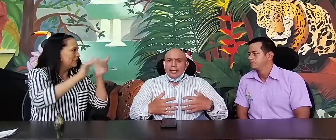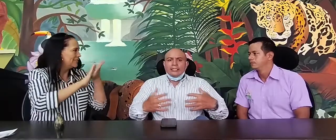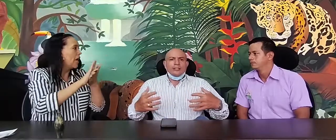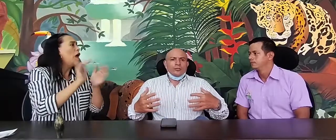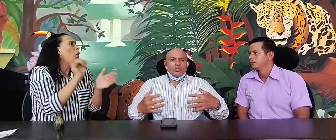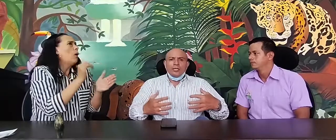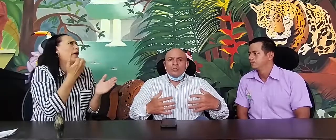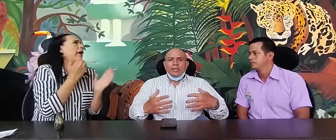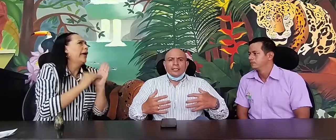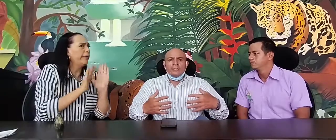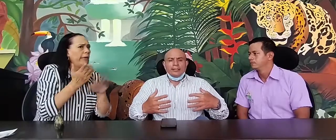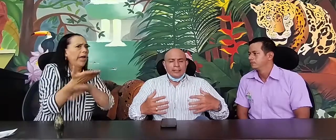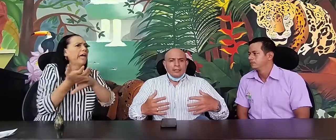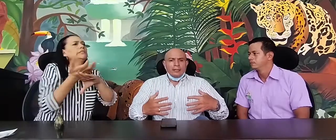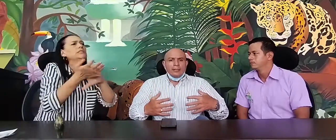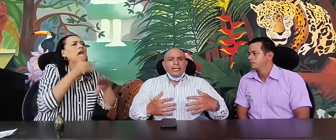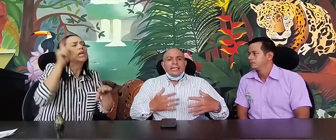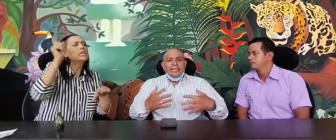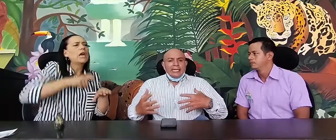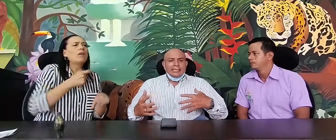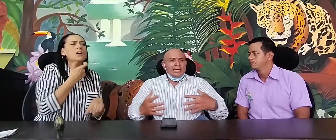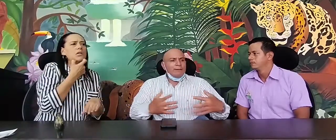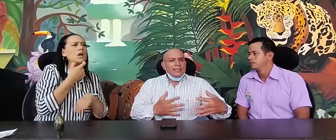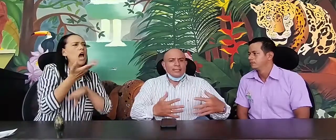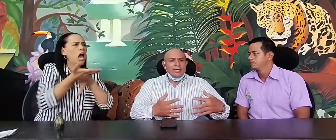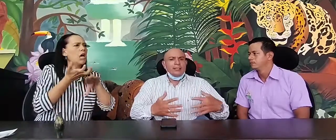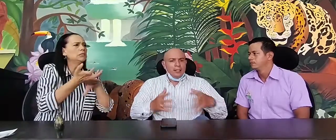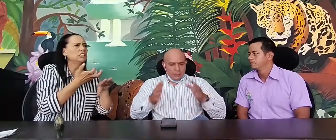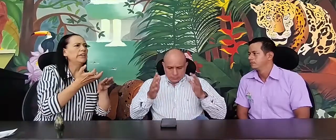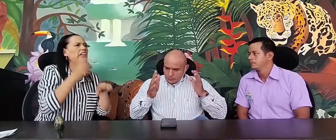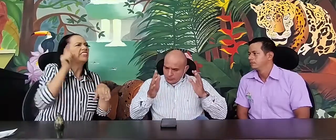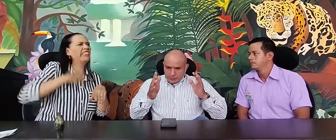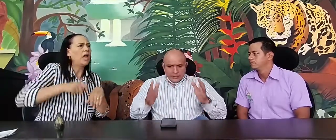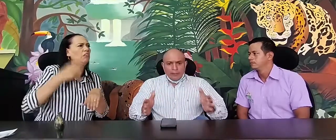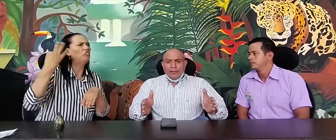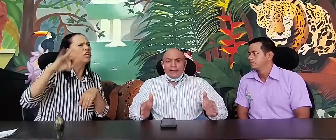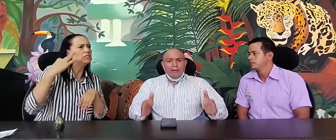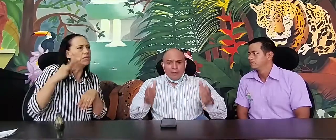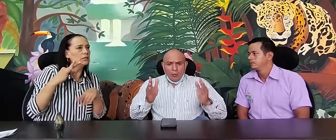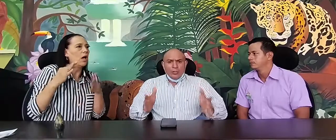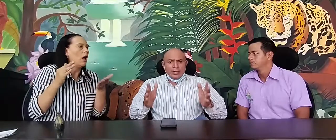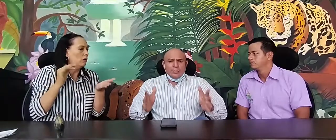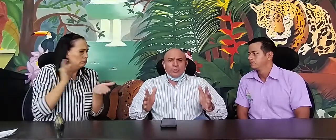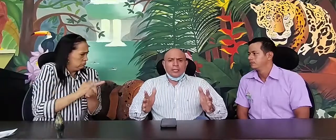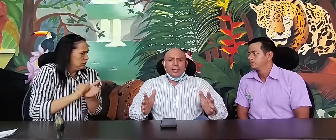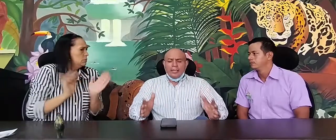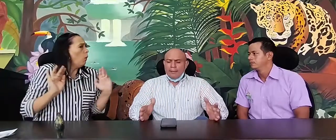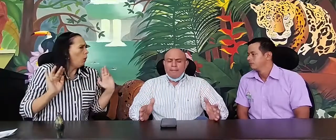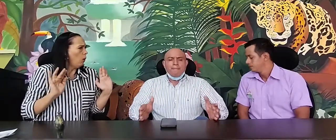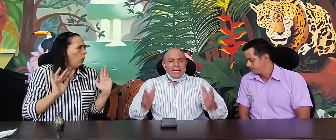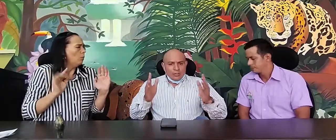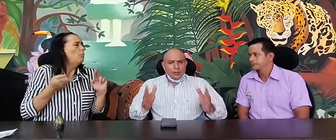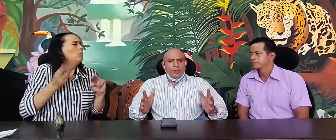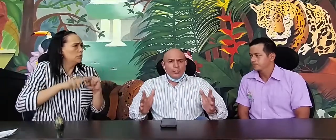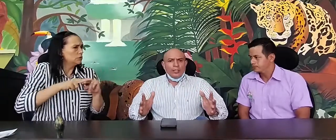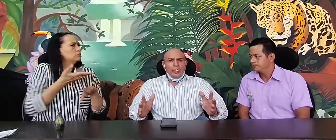las instituciones educativas, el inglés, el francés, y más faltaba, hoy tenemos que darle mayor prioridad